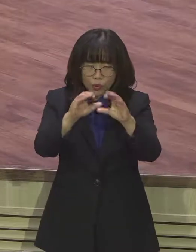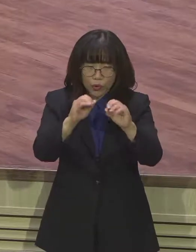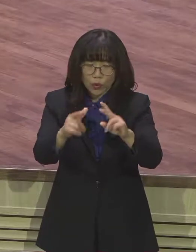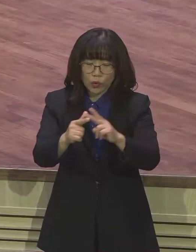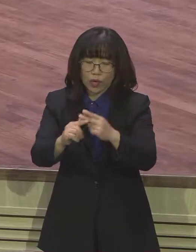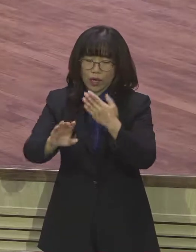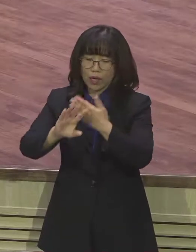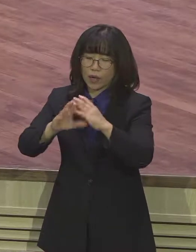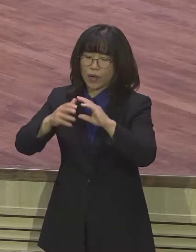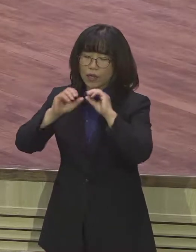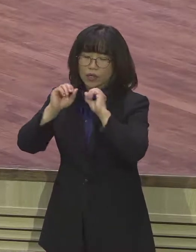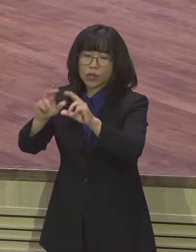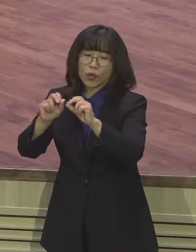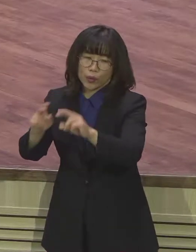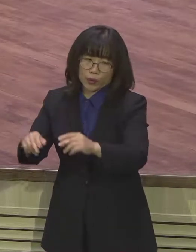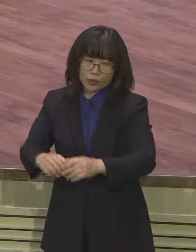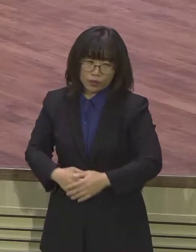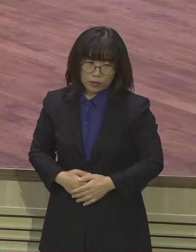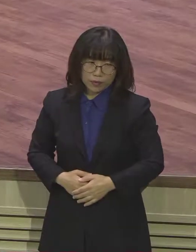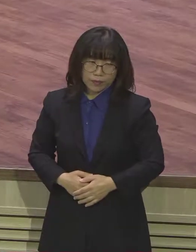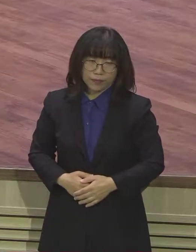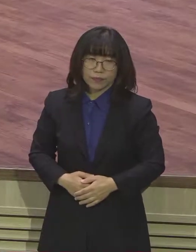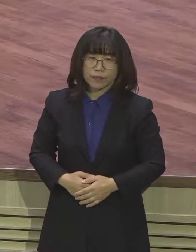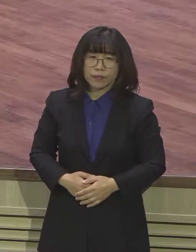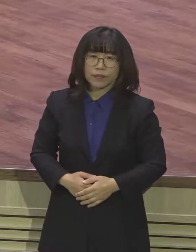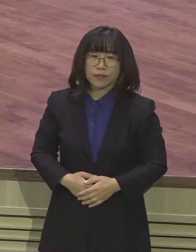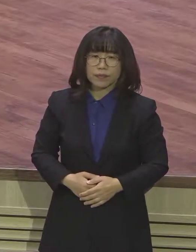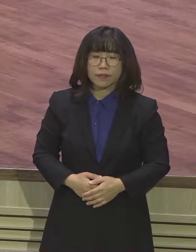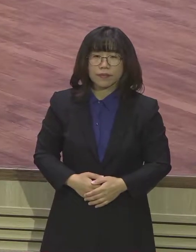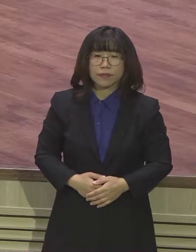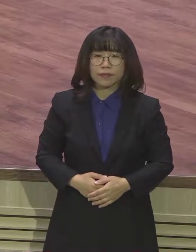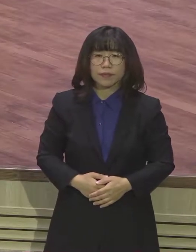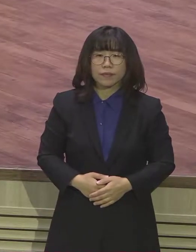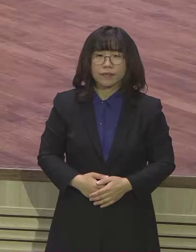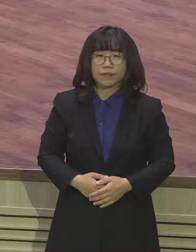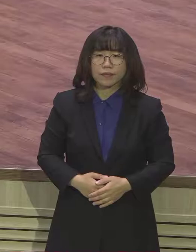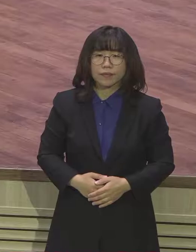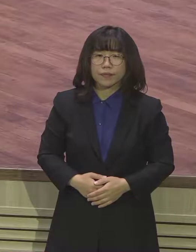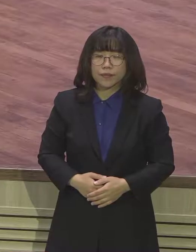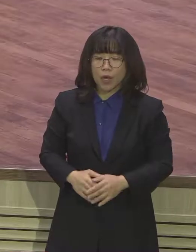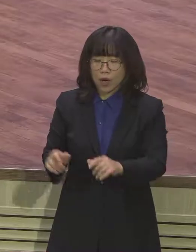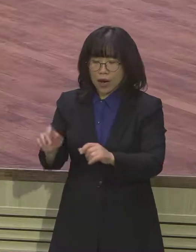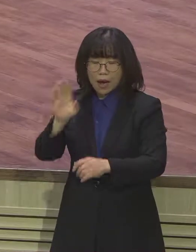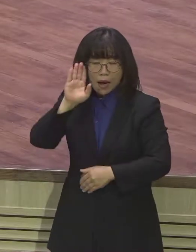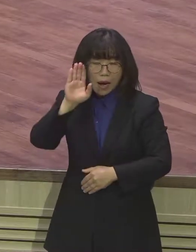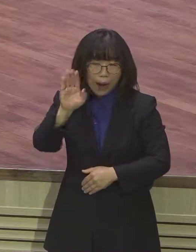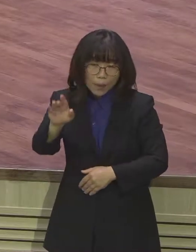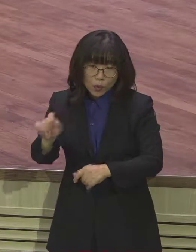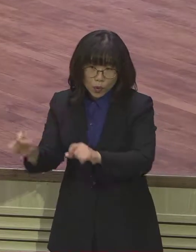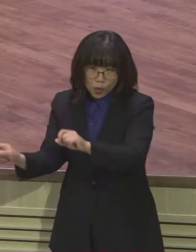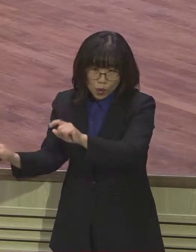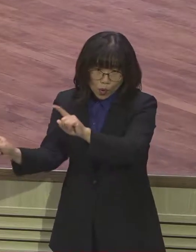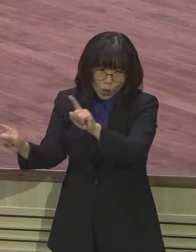오늘 암호서 9장 12절에 말씀해 보면 회복될 나라는 단순히 유대인 민족 중에 남은 자 뿐만 아니라